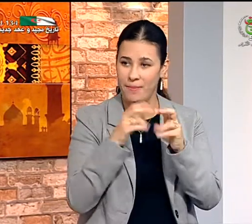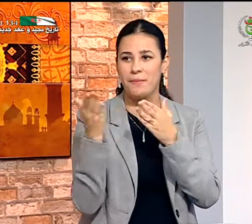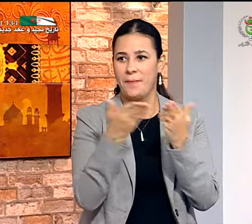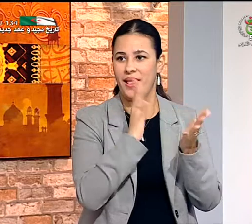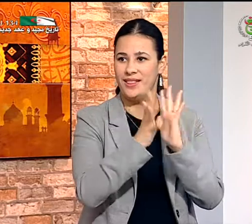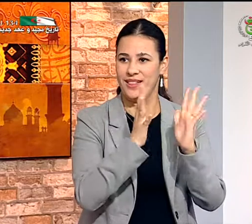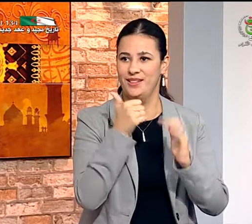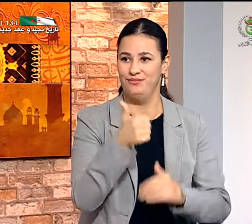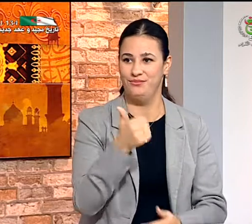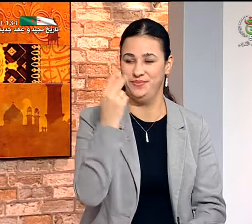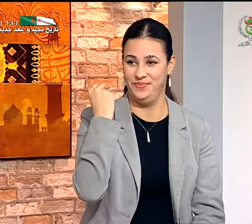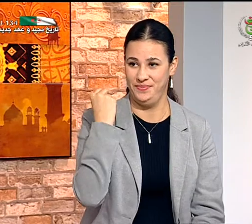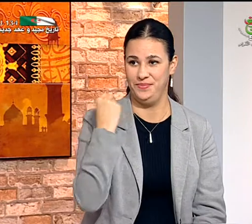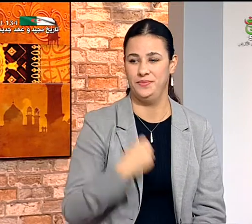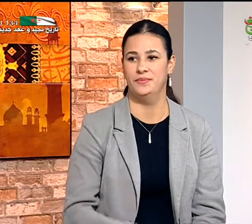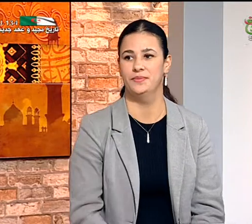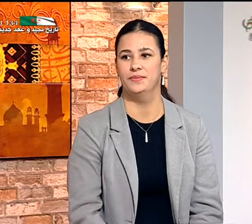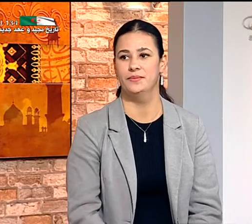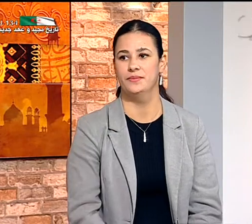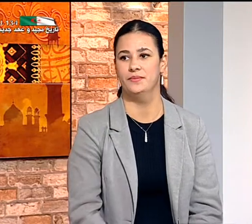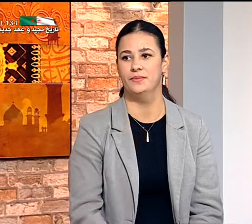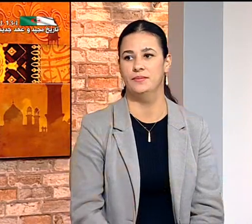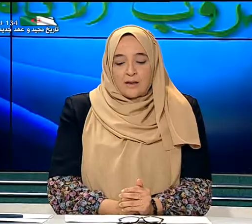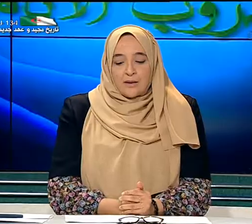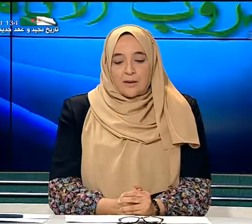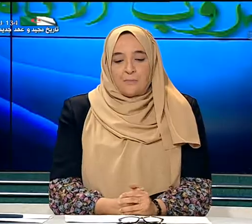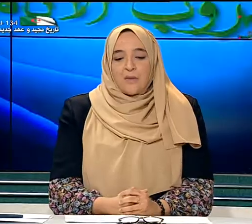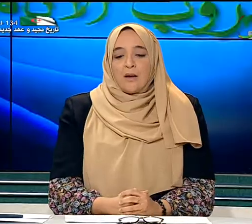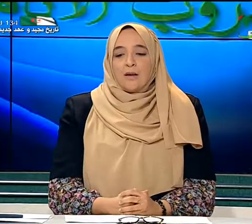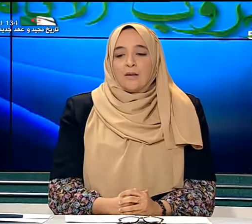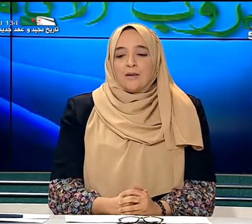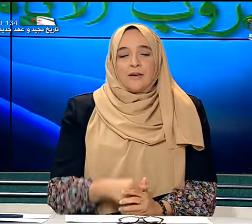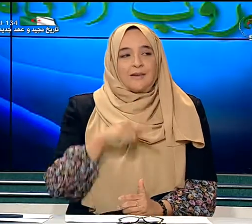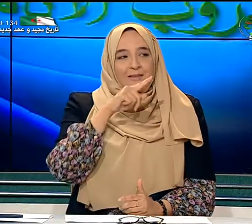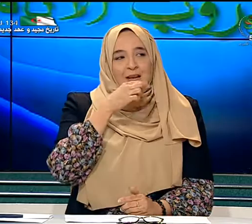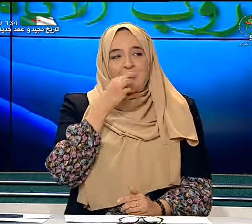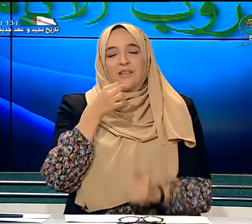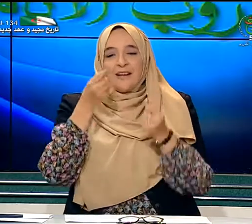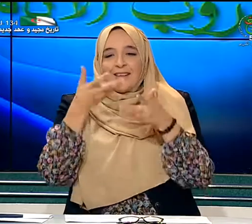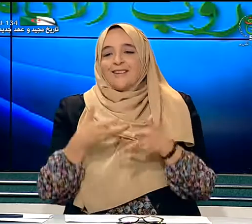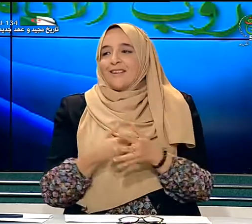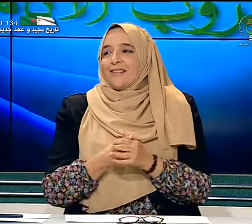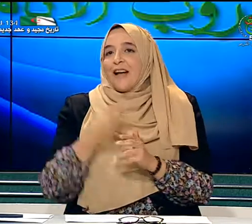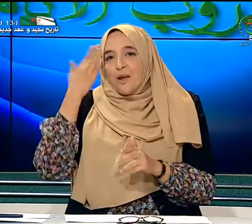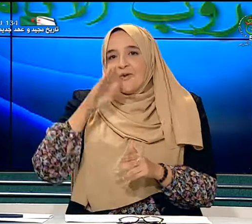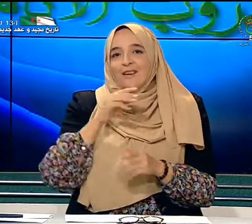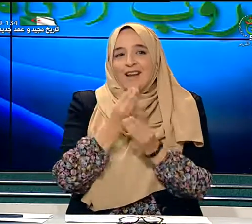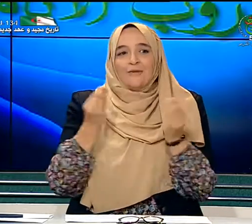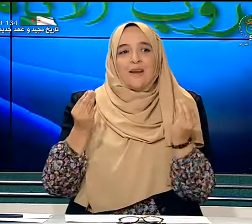المعترفة في الجزائر للتعليم تكلمتي على الرياضيات أعلموا أن الأطفال